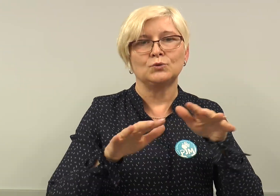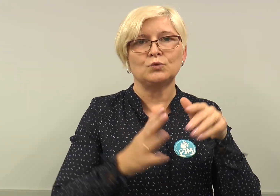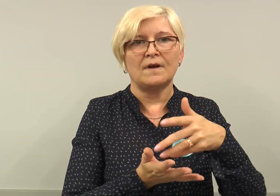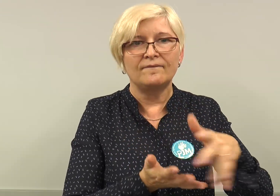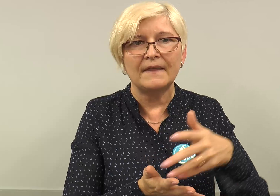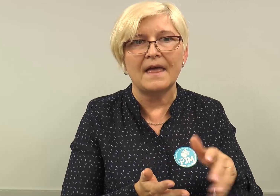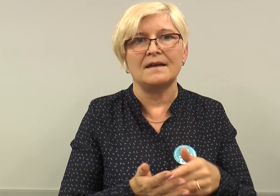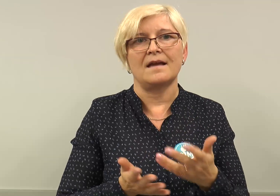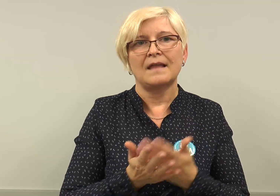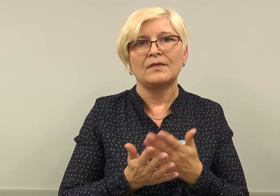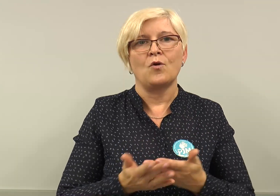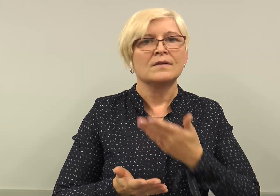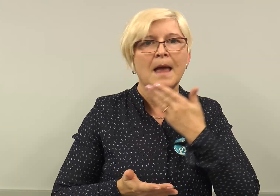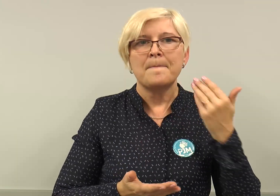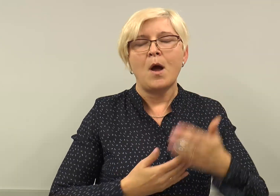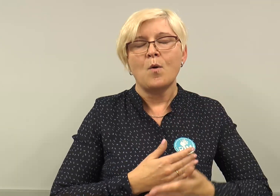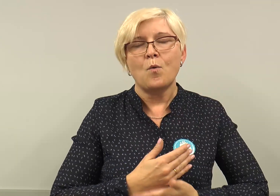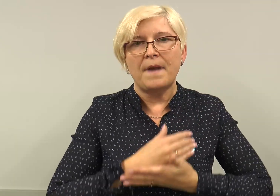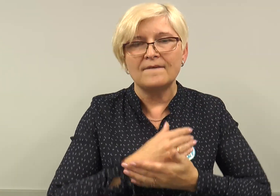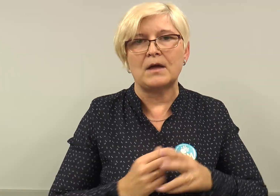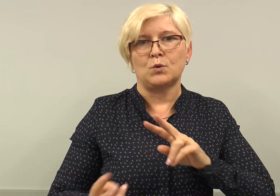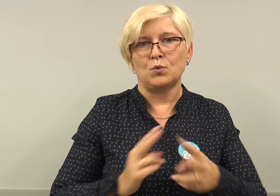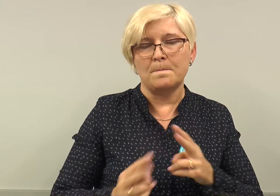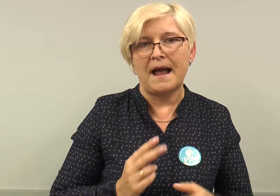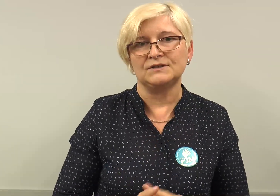że brakuje dużo tłumaczy, nie ma wparcia.